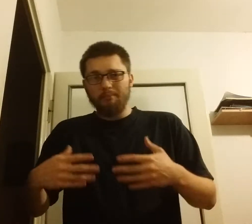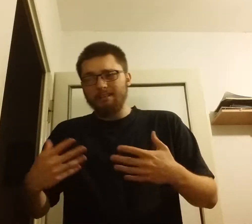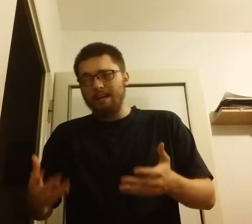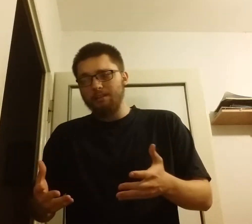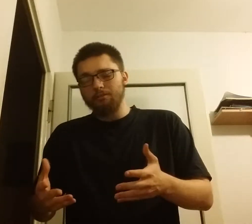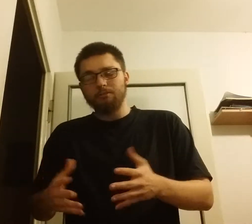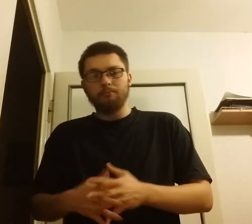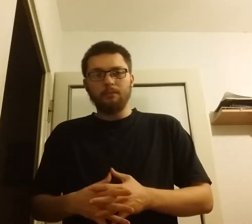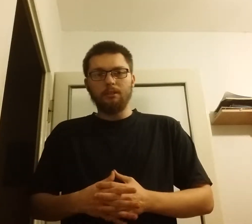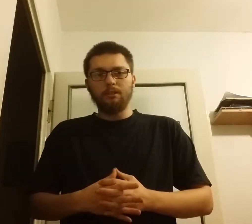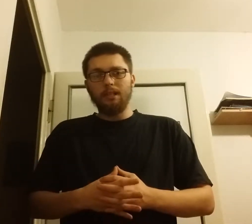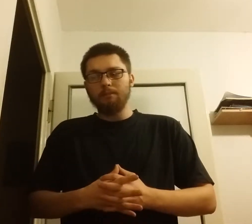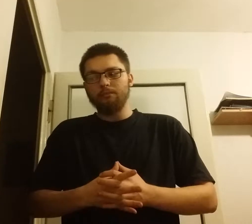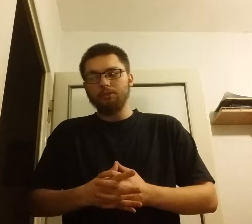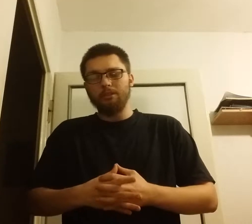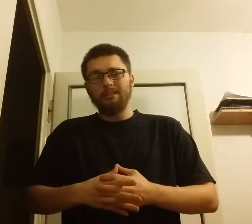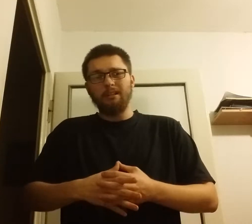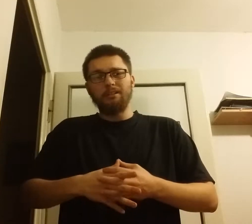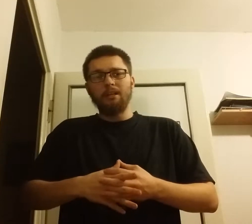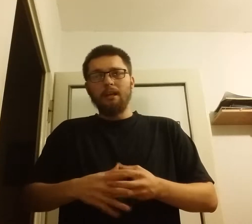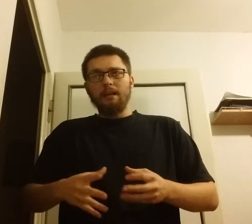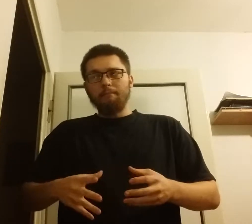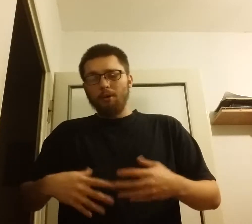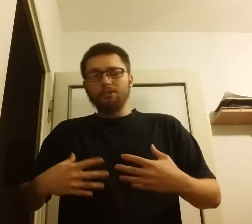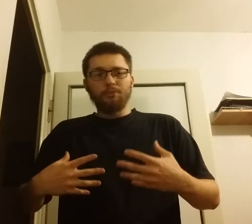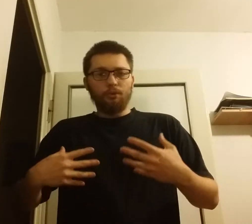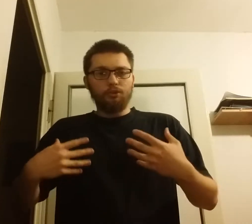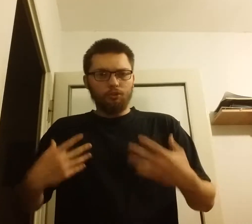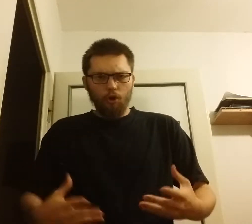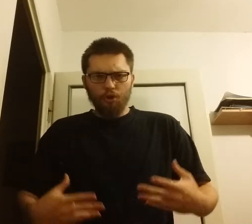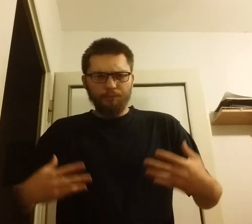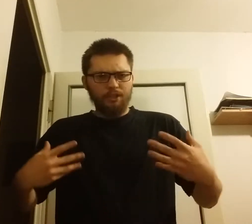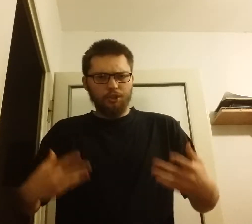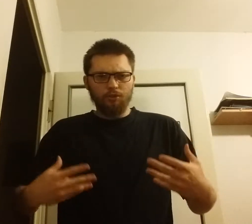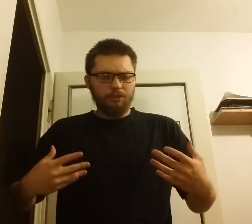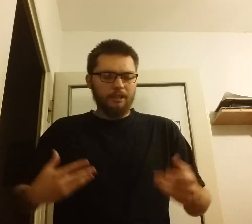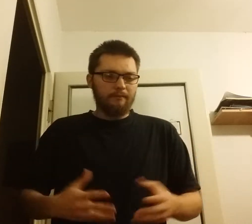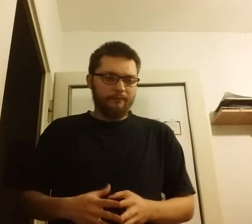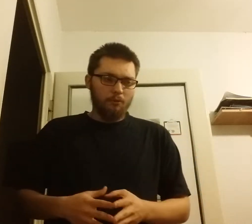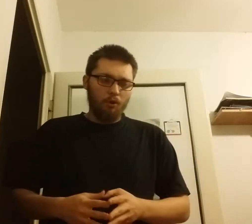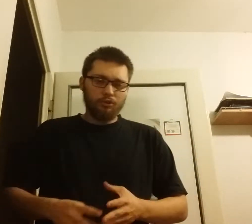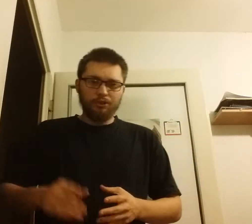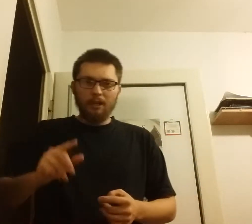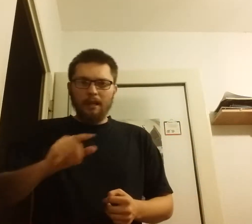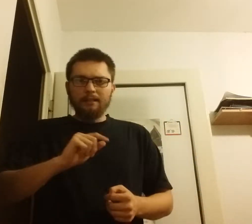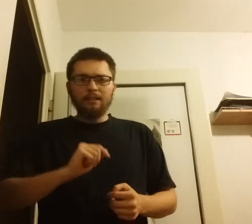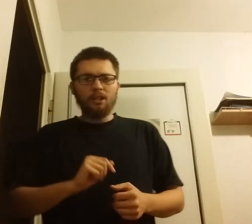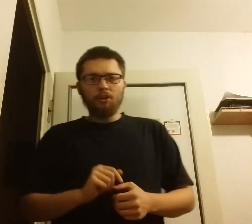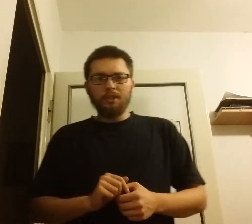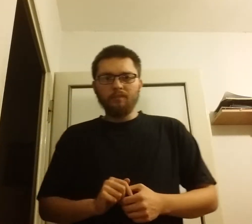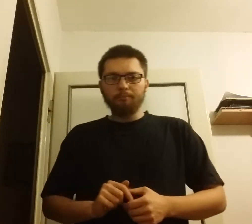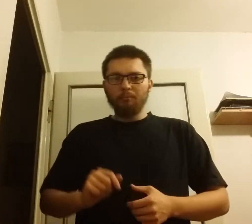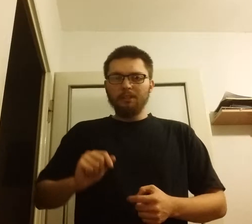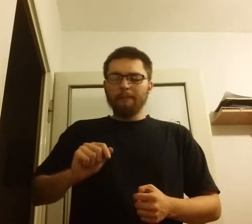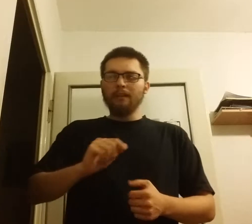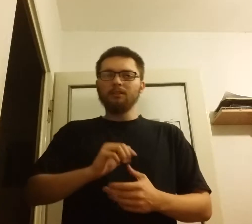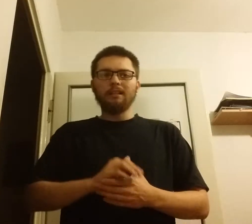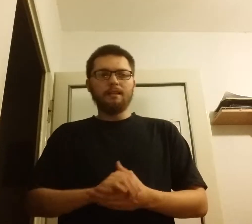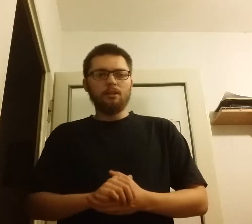batalion, Niemcy musieli bądź co bądź ogromne środki wyłożyć. Dlaczego o tym wspominam? Ano dlatego,